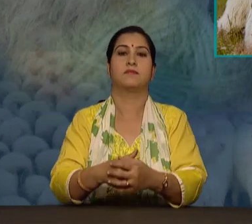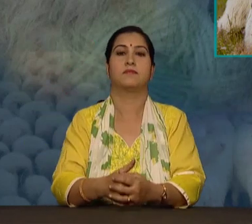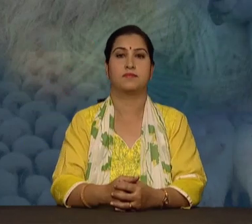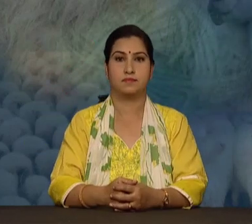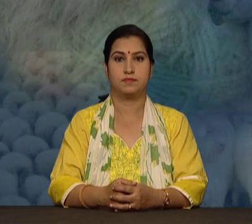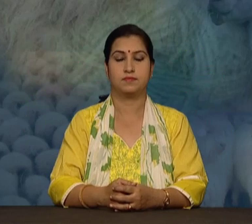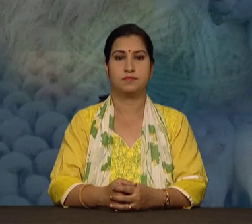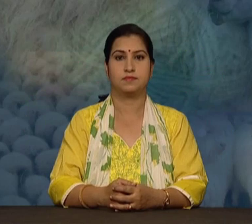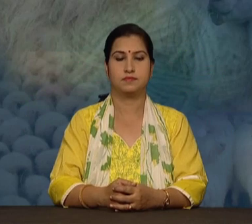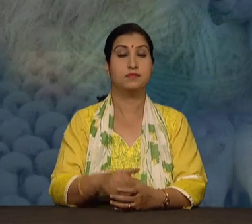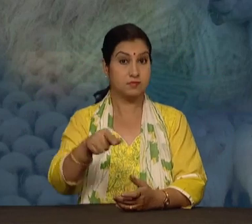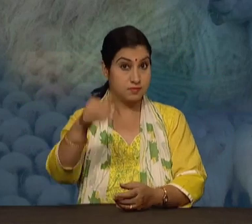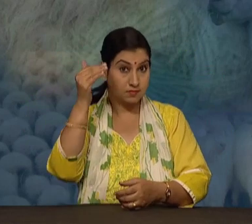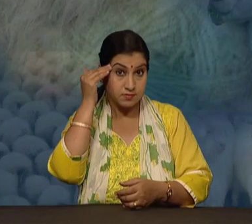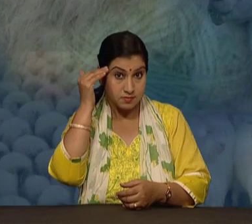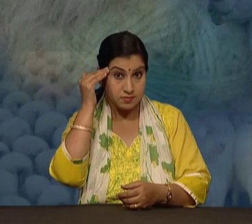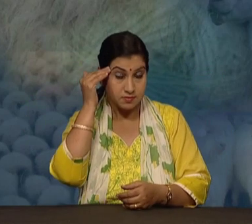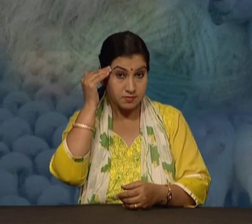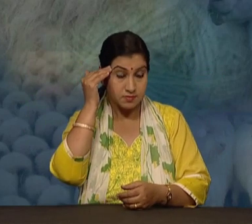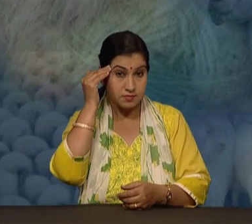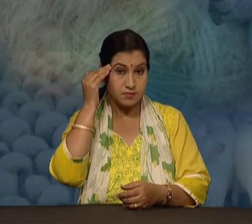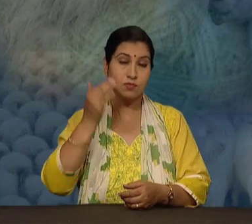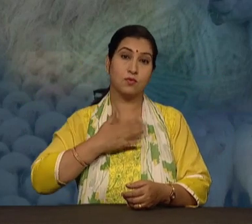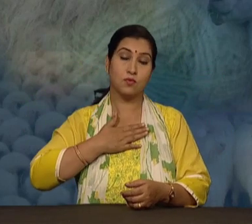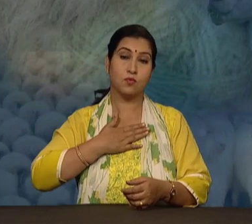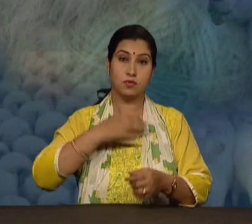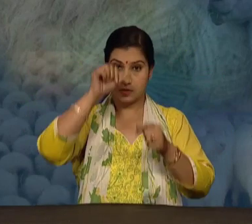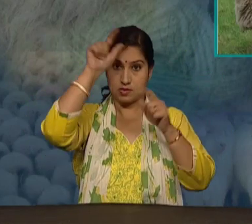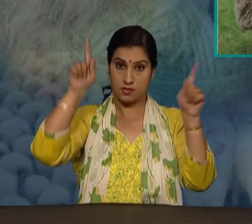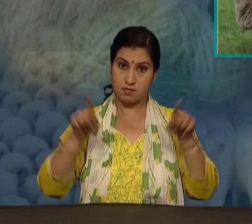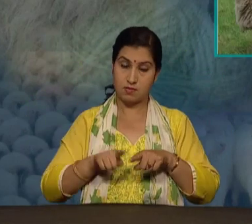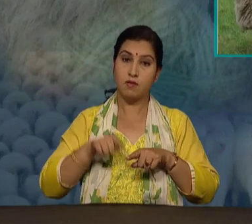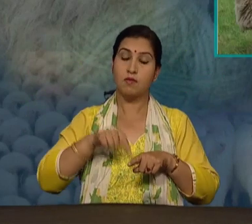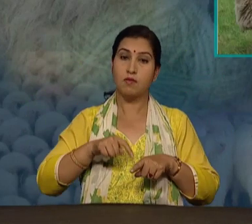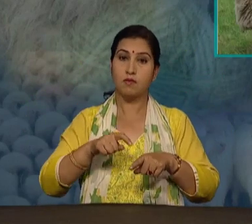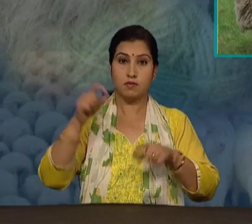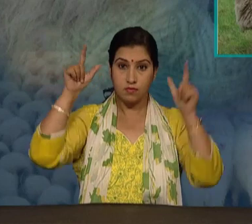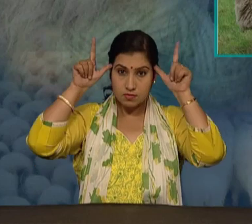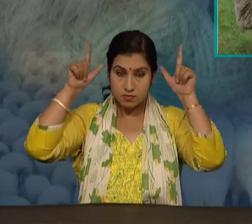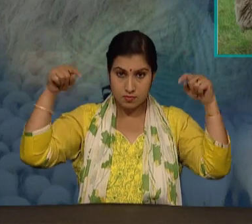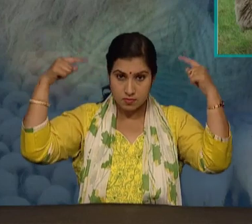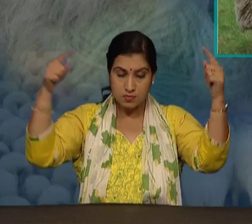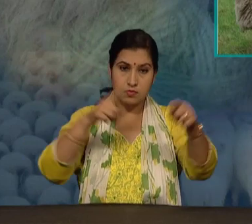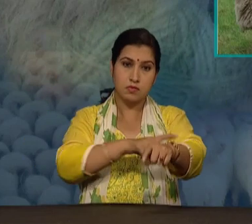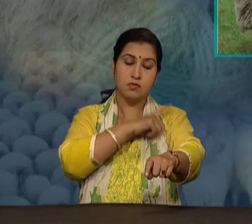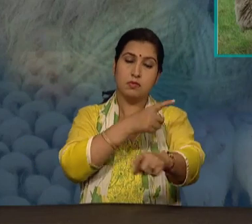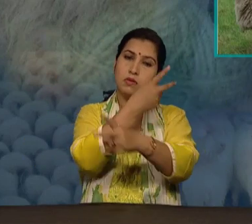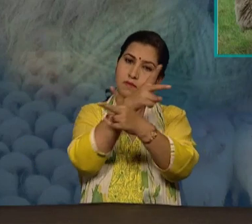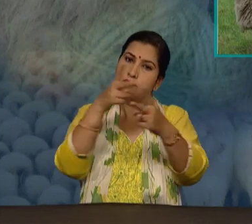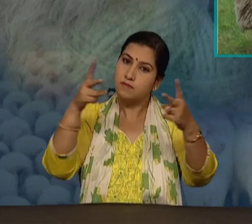आपको पता है हमारे देश में भेडों की अनेक नसले पाई जाती हैं